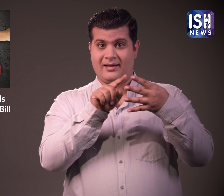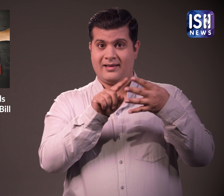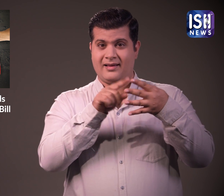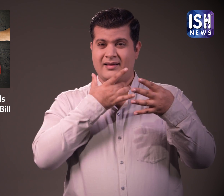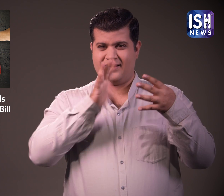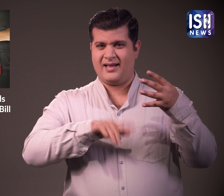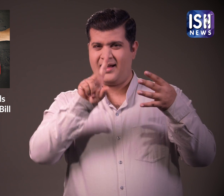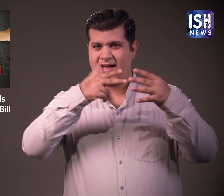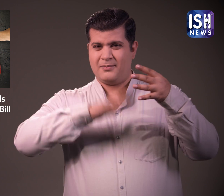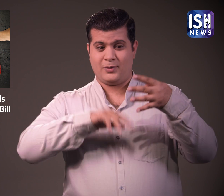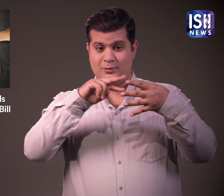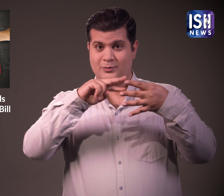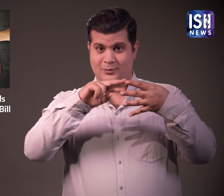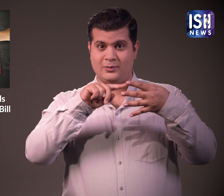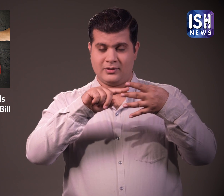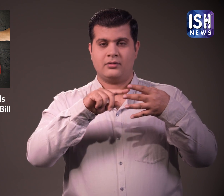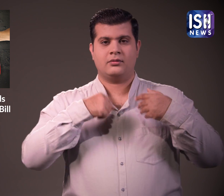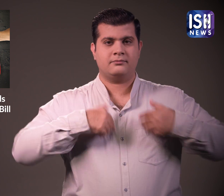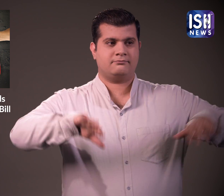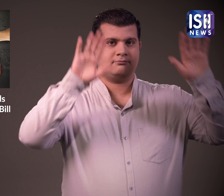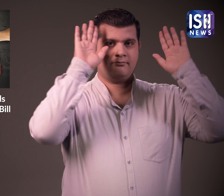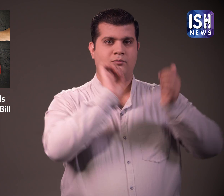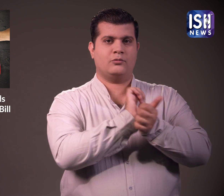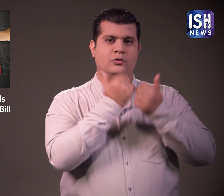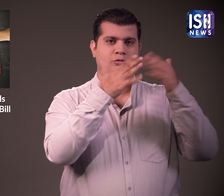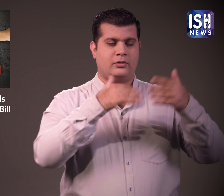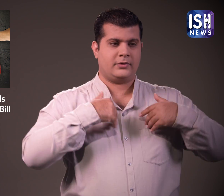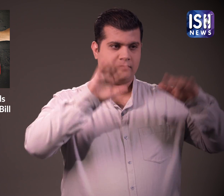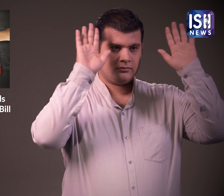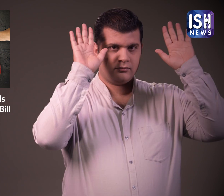दोरों नाबालिकों ने पुलिस के सामने सरंडर कर दिया